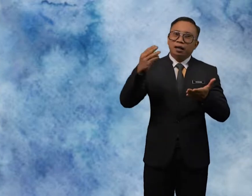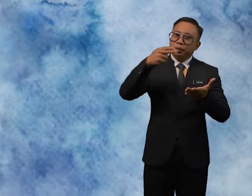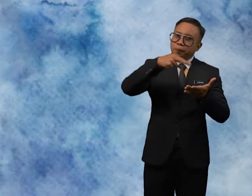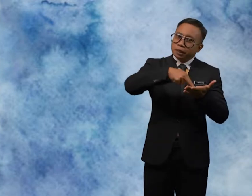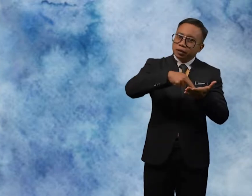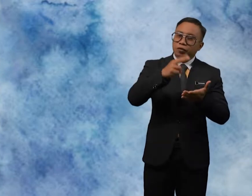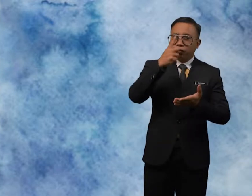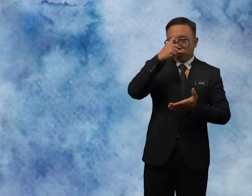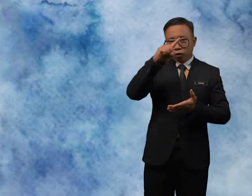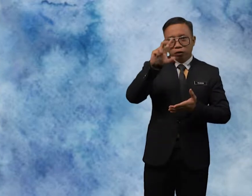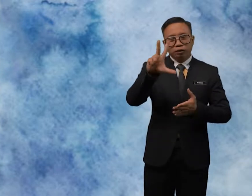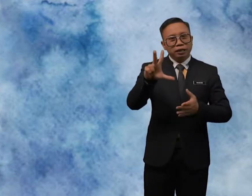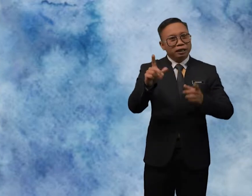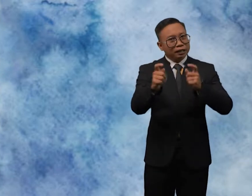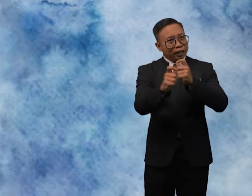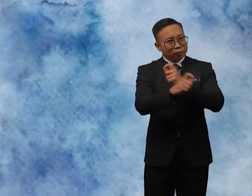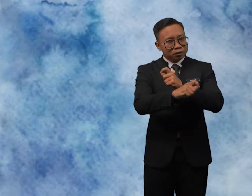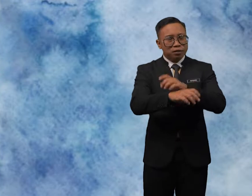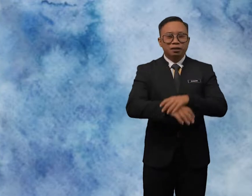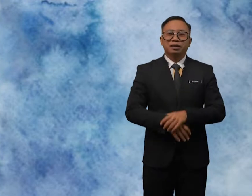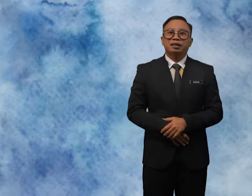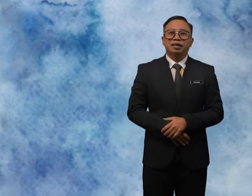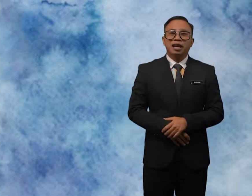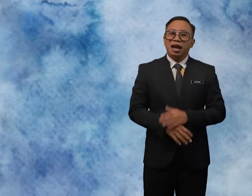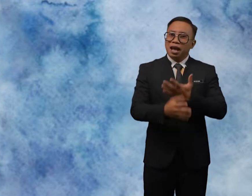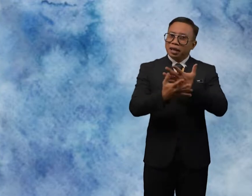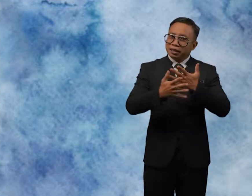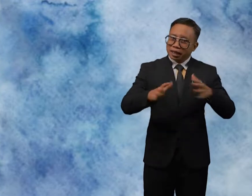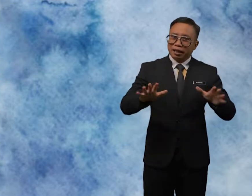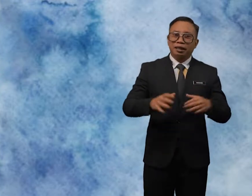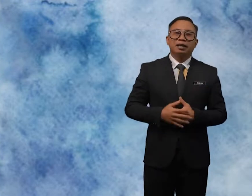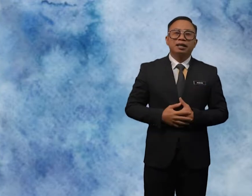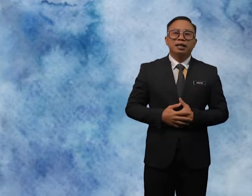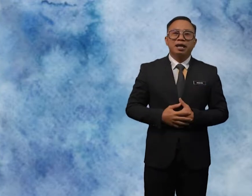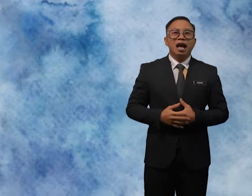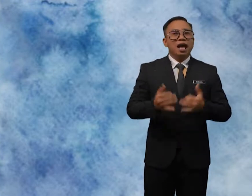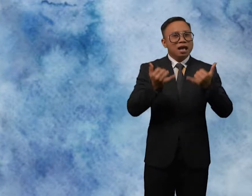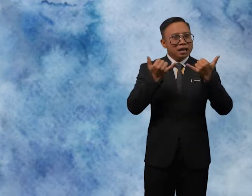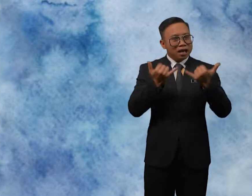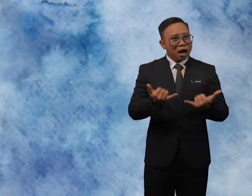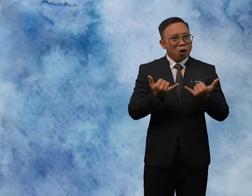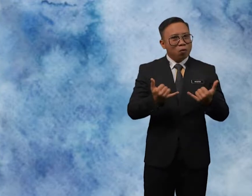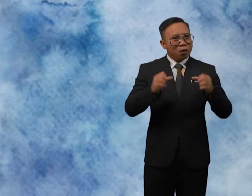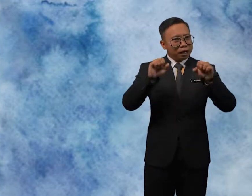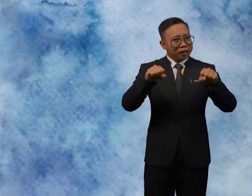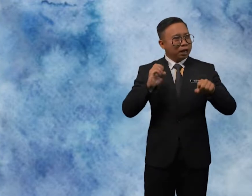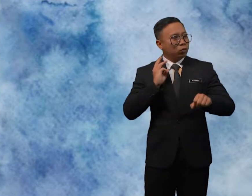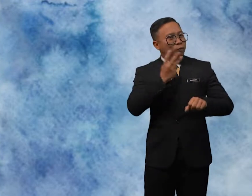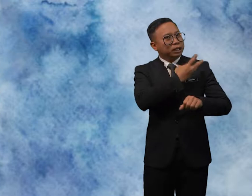repeat for 3 times. Done. Now, can we